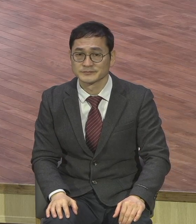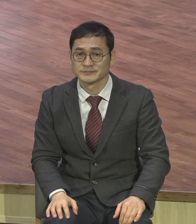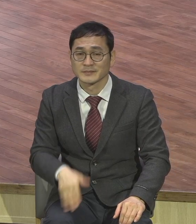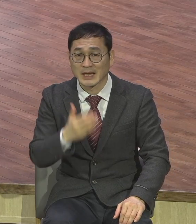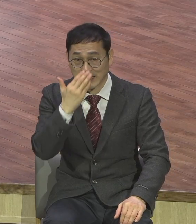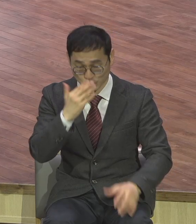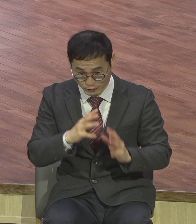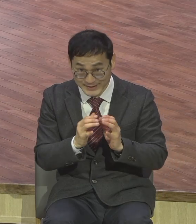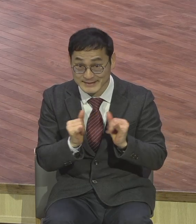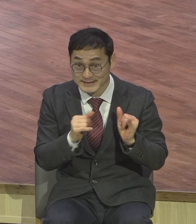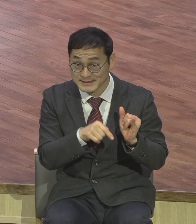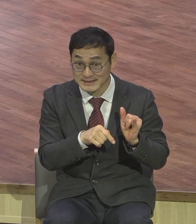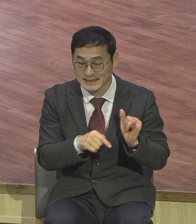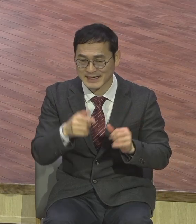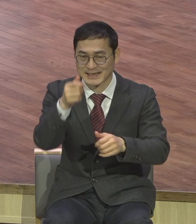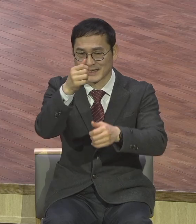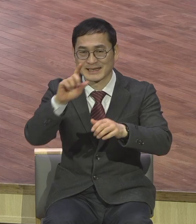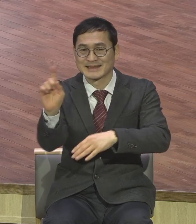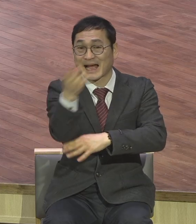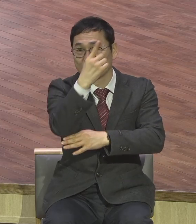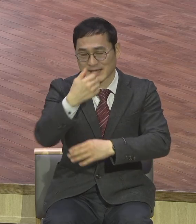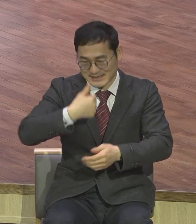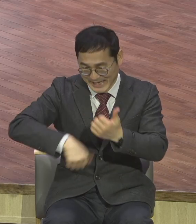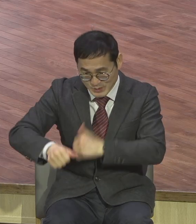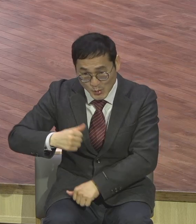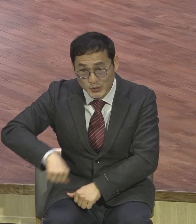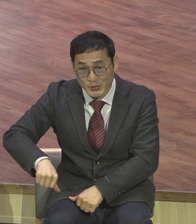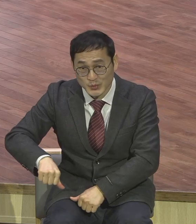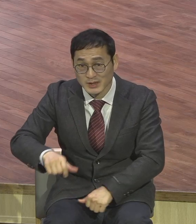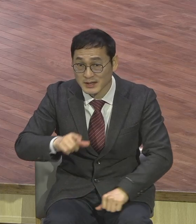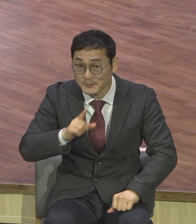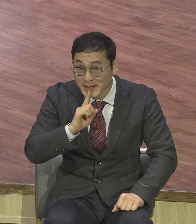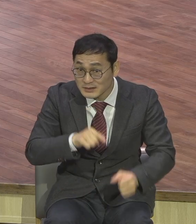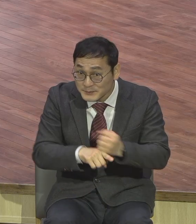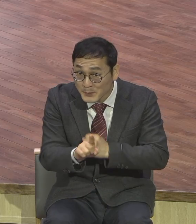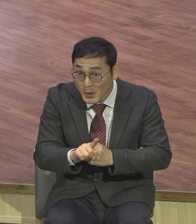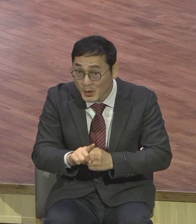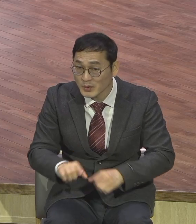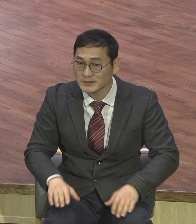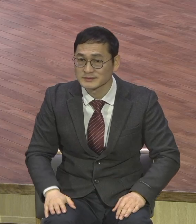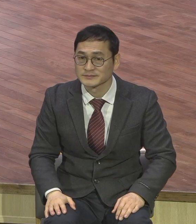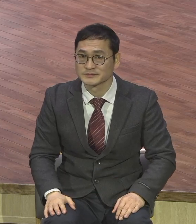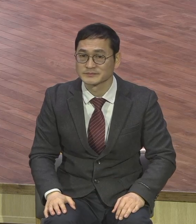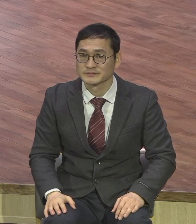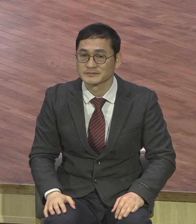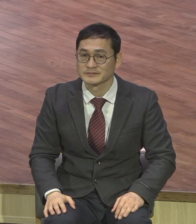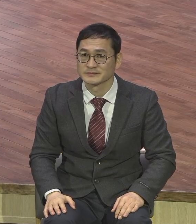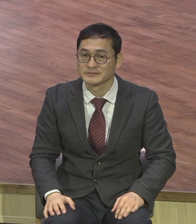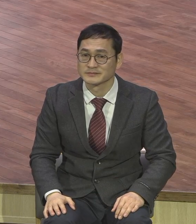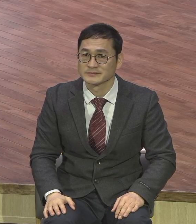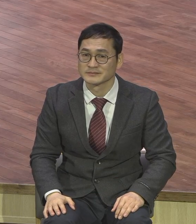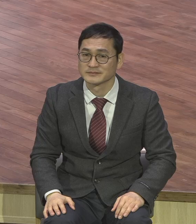따위세 자손이라 이 말은 오실 메시야가 곧 따위세 자손이라는